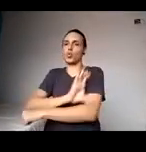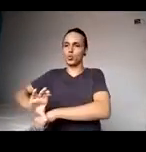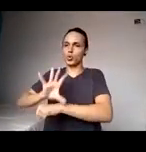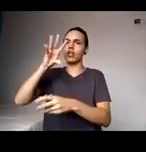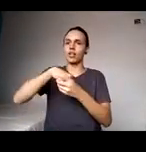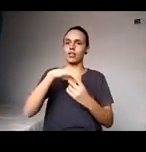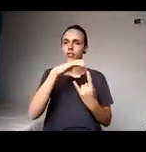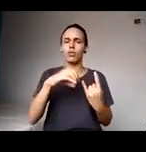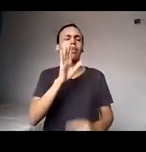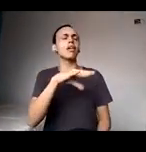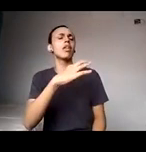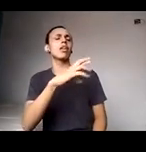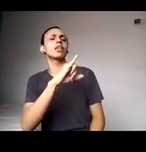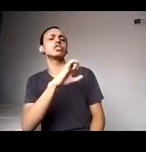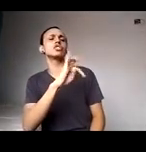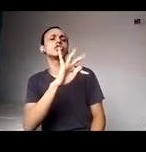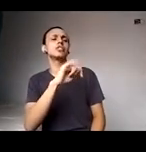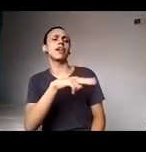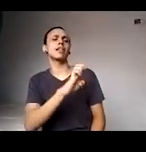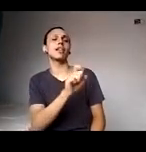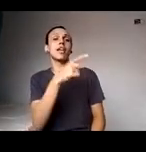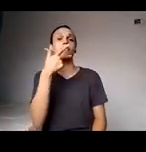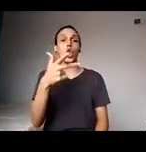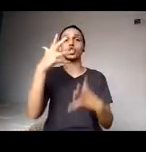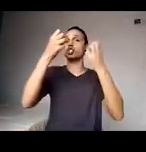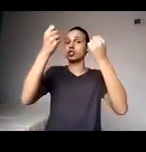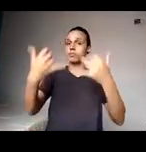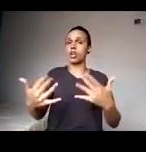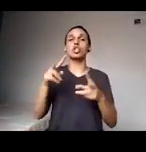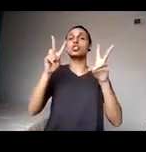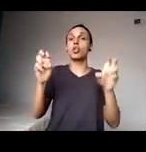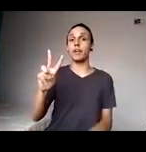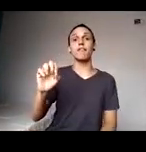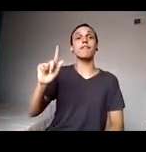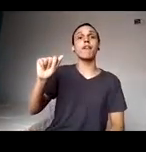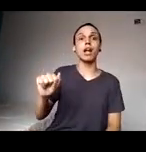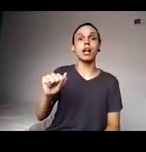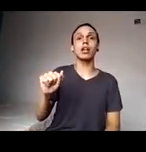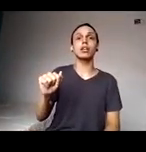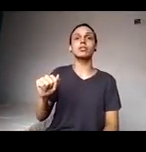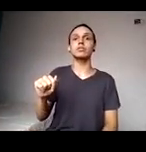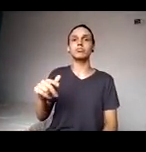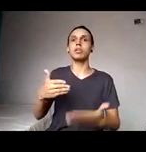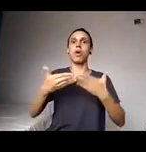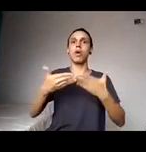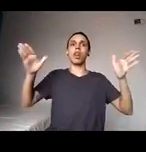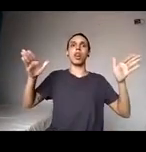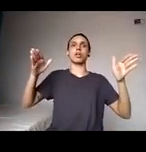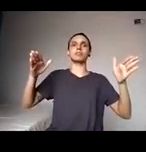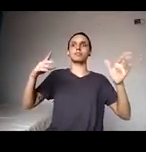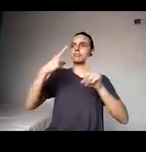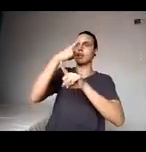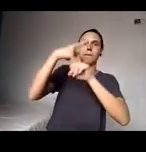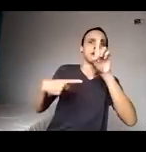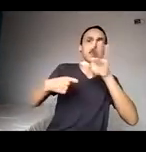Cristiane, você falou a questão das vagas quando se pode ir para ampla concorrência, isso é importante, porque a gente